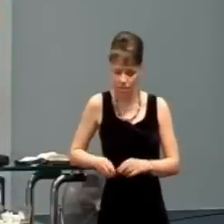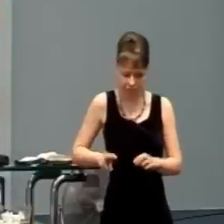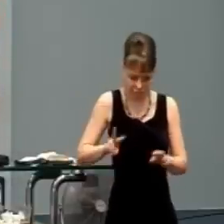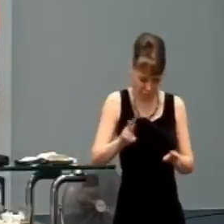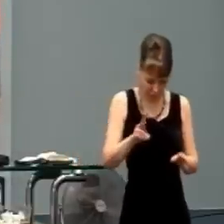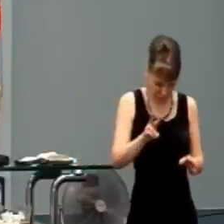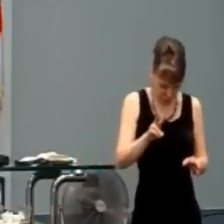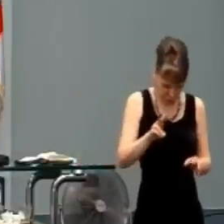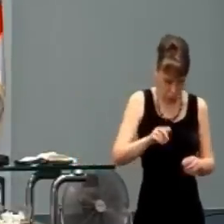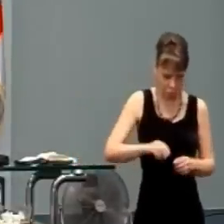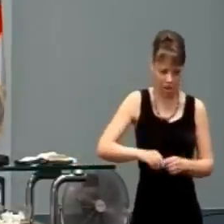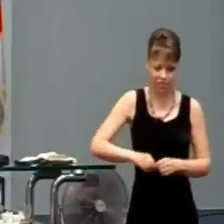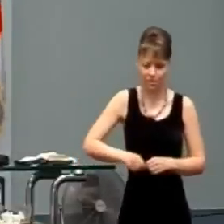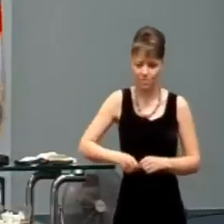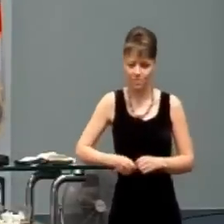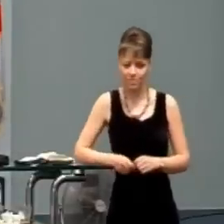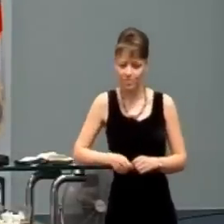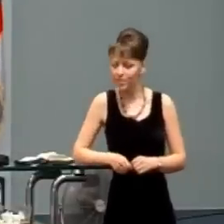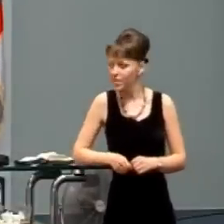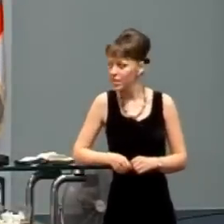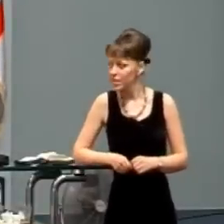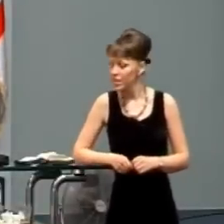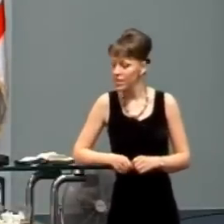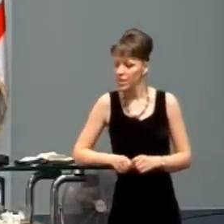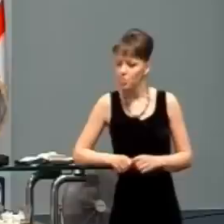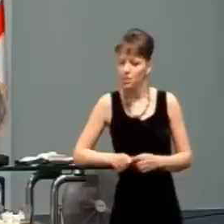Takže na chvíľu si o týchto dvoch pohovorme.